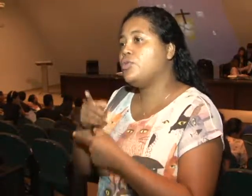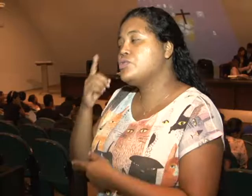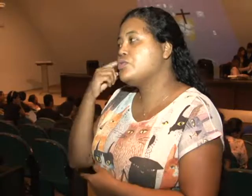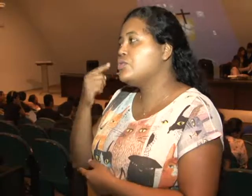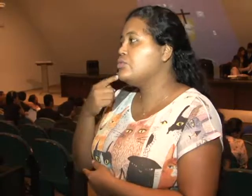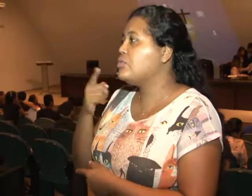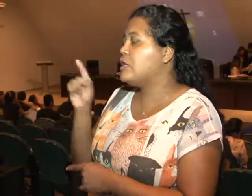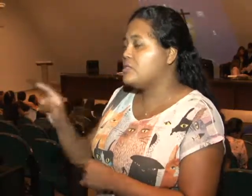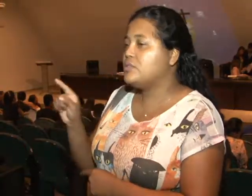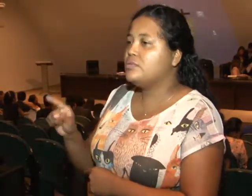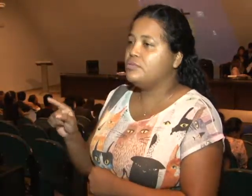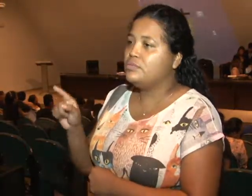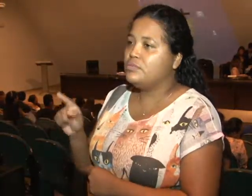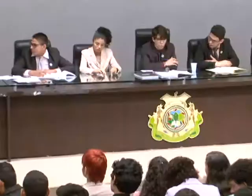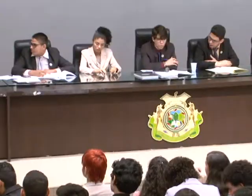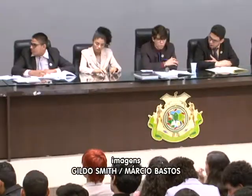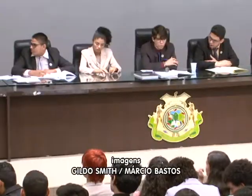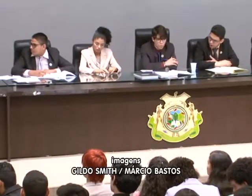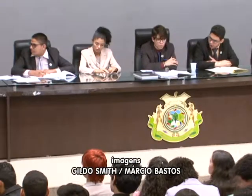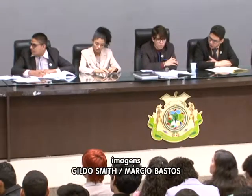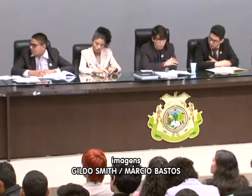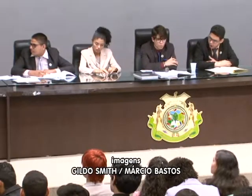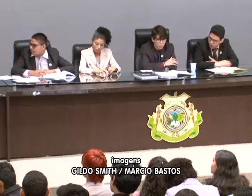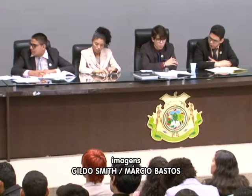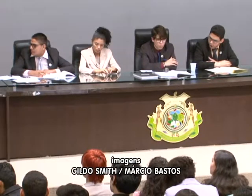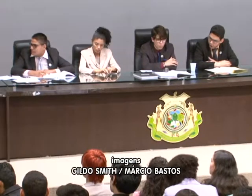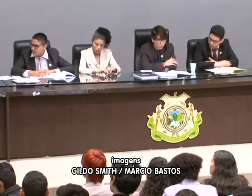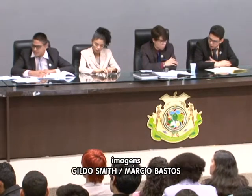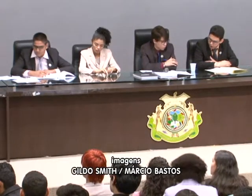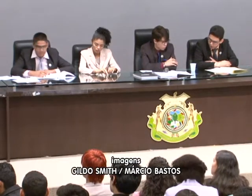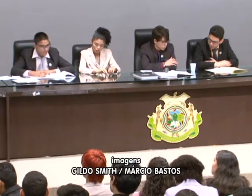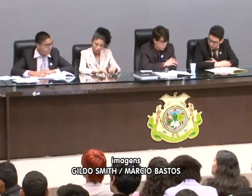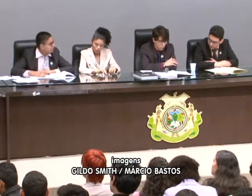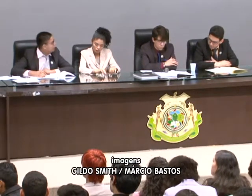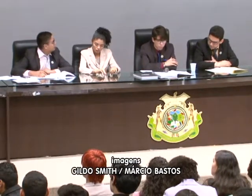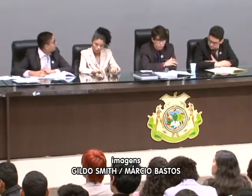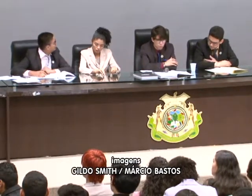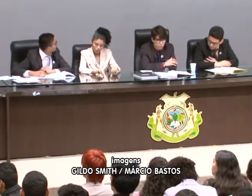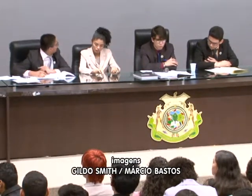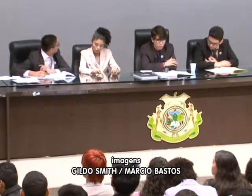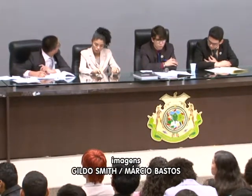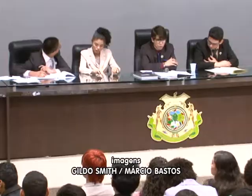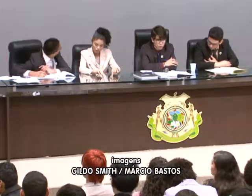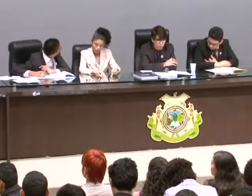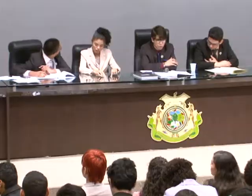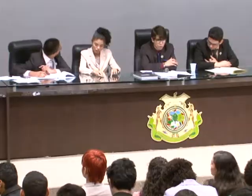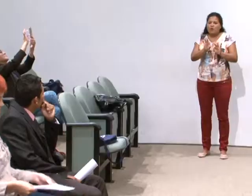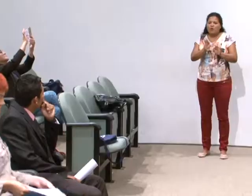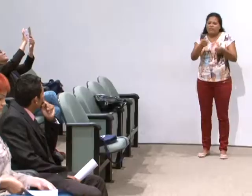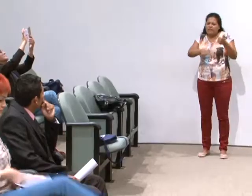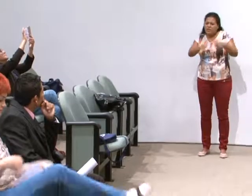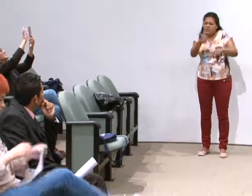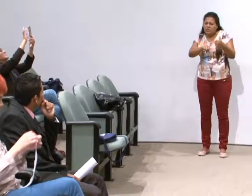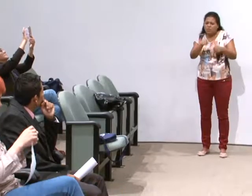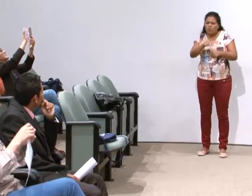acompanha no Parlamento Jovem, o programa de educação cidadã da Assembleia Legislativa. É Joyce quem ouve,